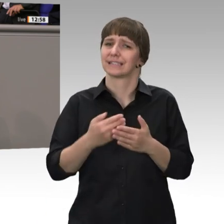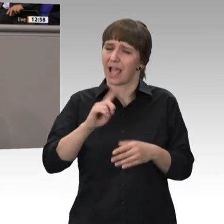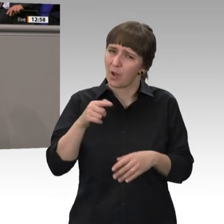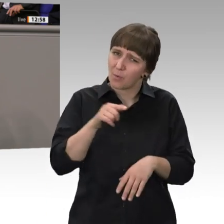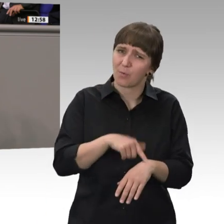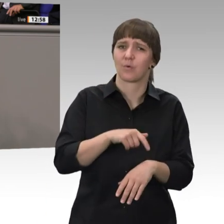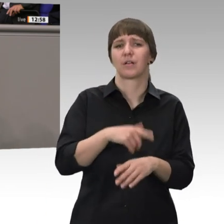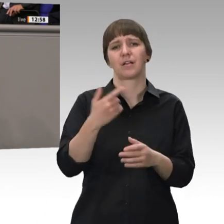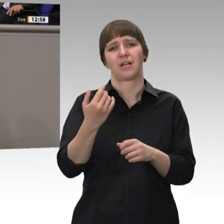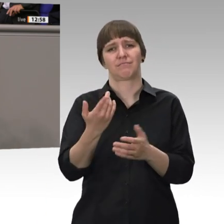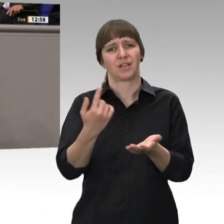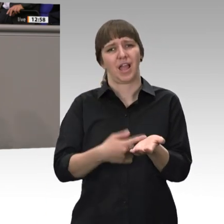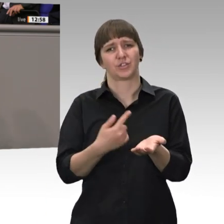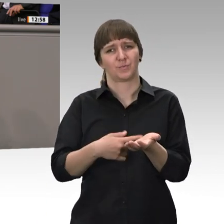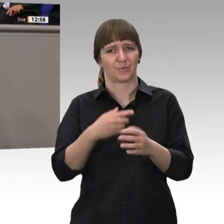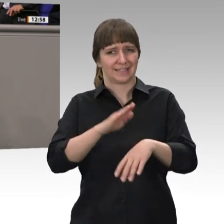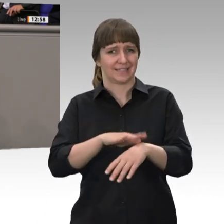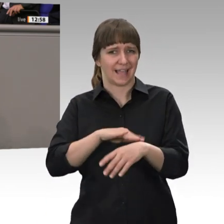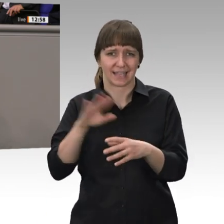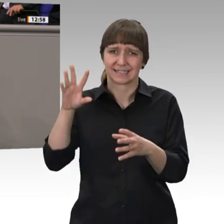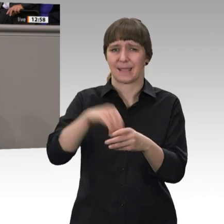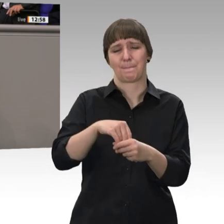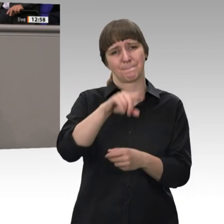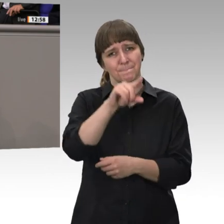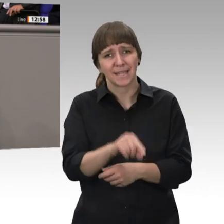eine Mindest- oder Grundrente und Garantierente gezählt werden.